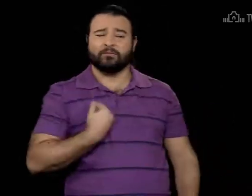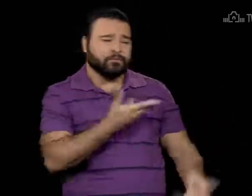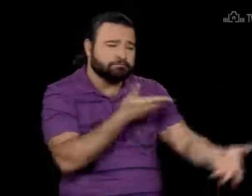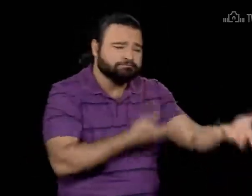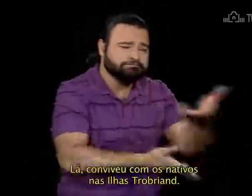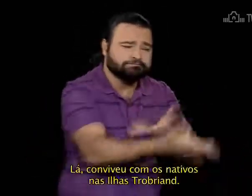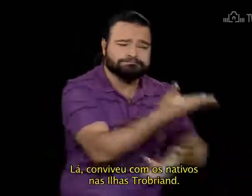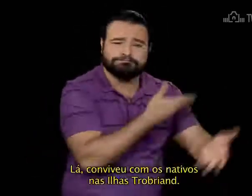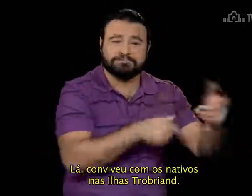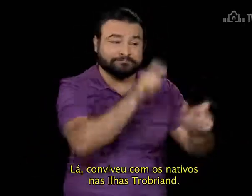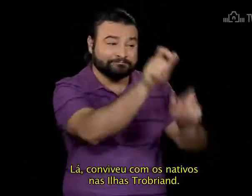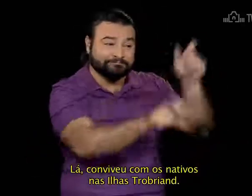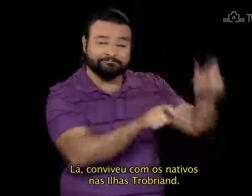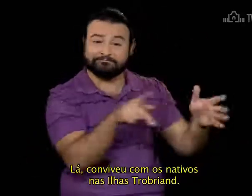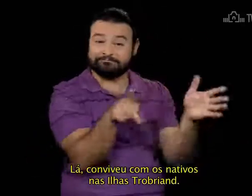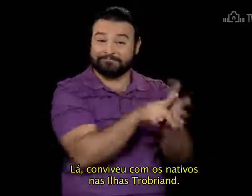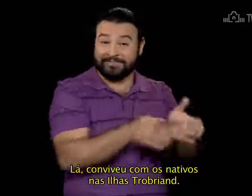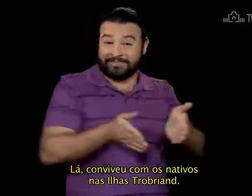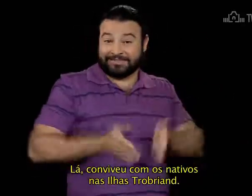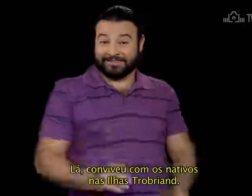Lá, conviveu com os nativos